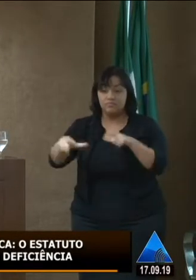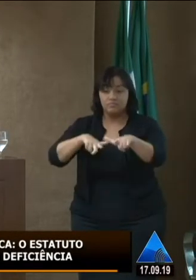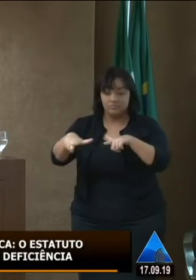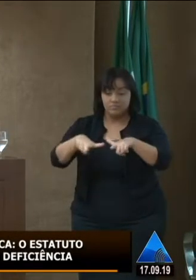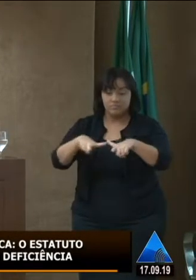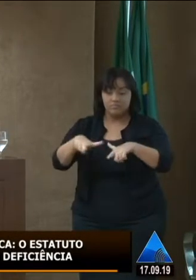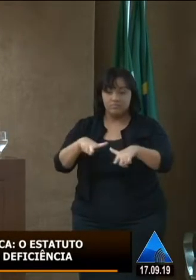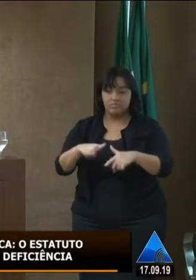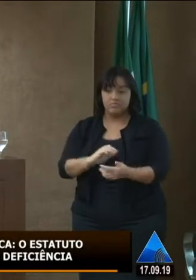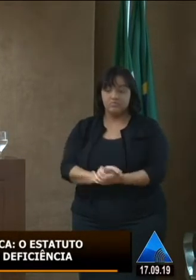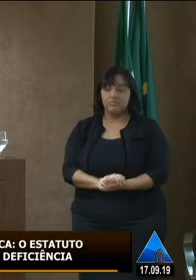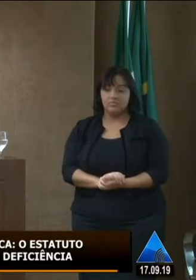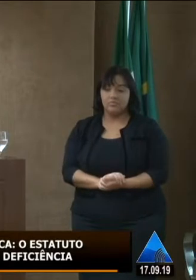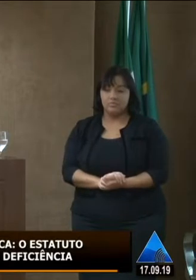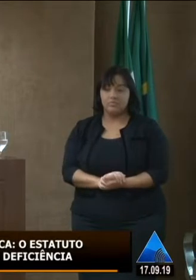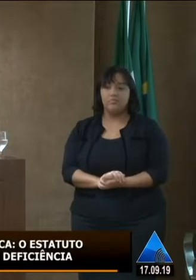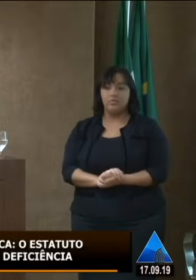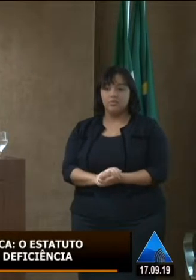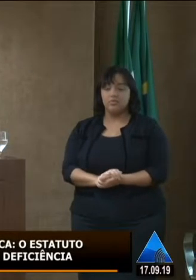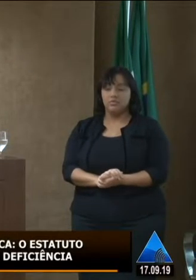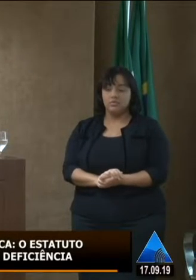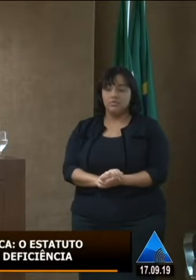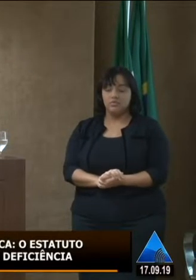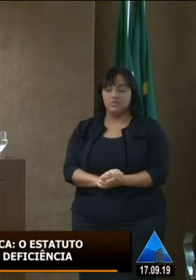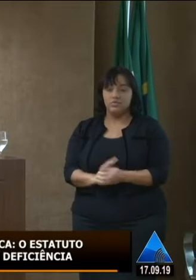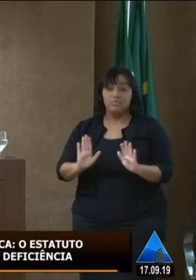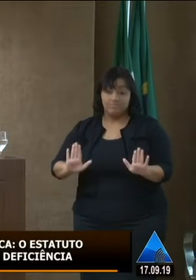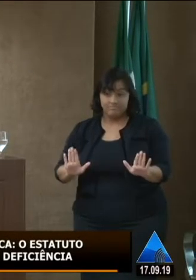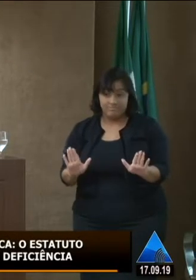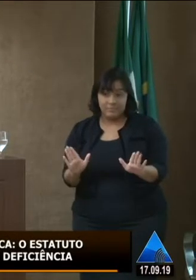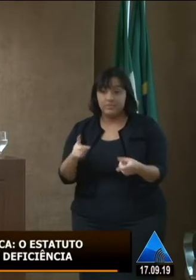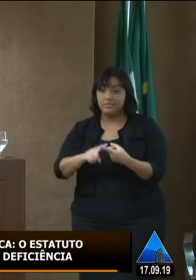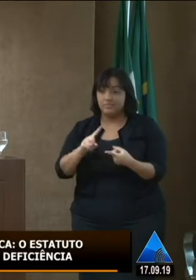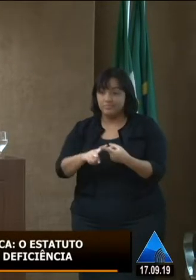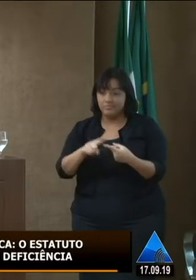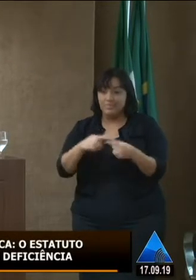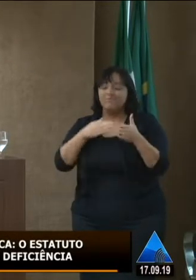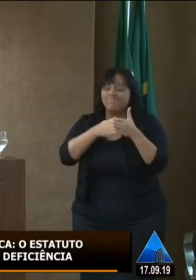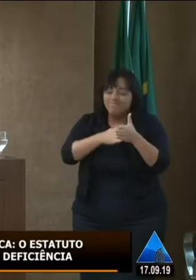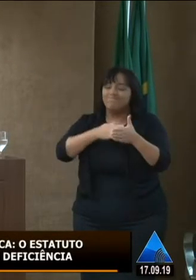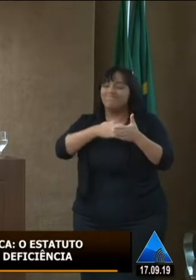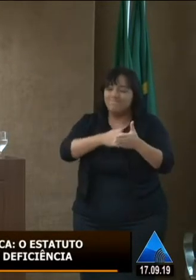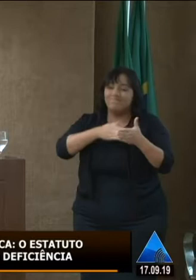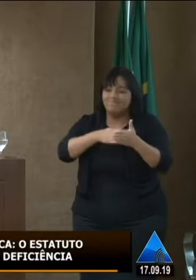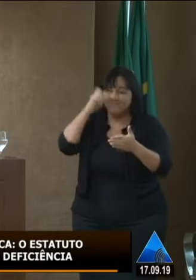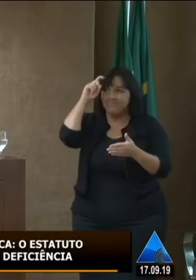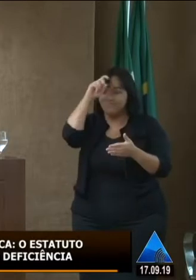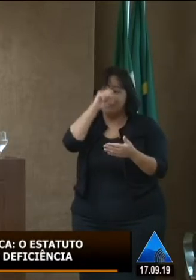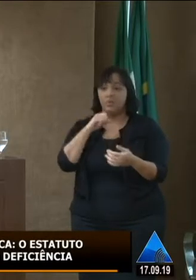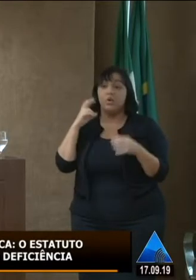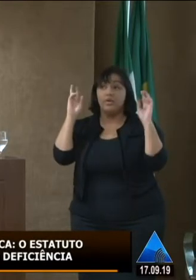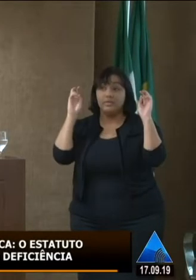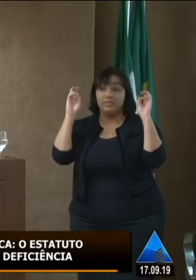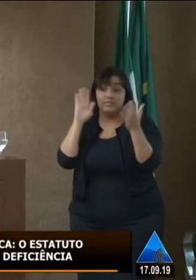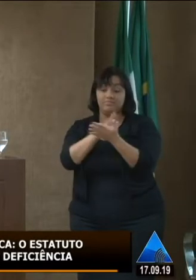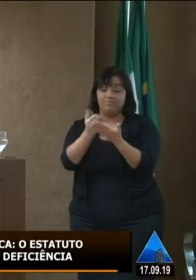no Instituto nessa perspectiva, mas também enfrentamos desafios. Como você falou sobre intérpretes de Libras,